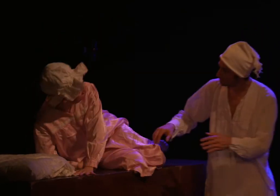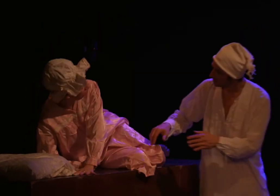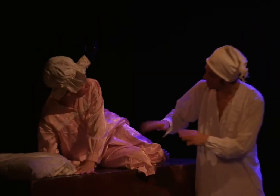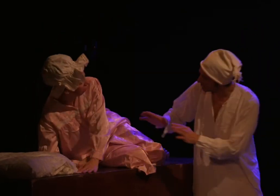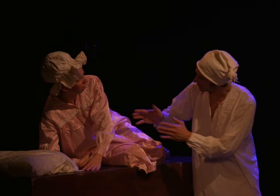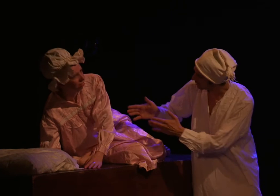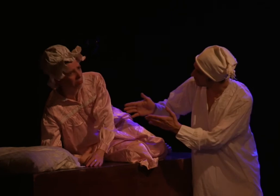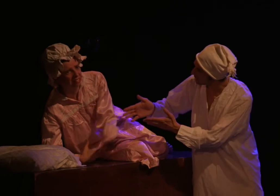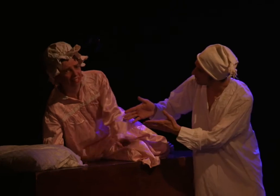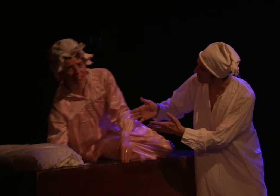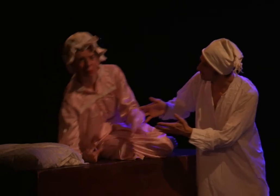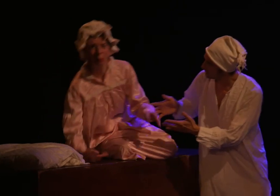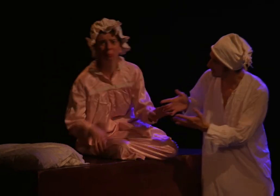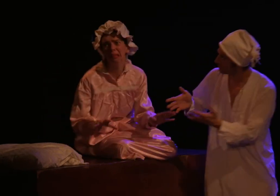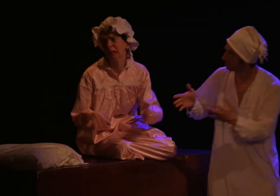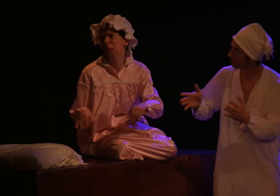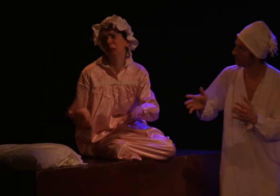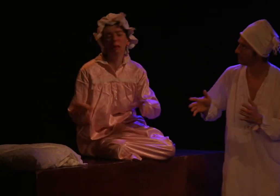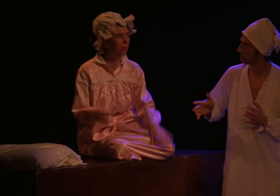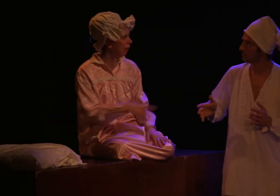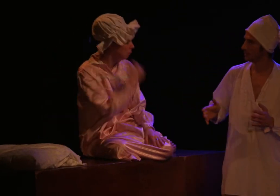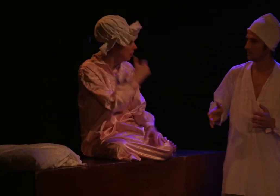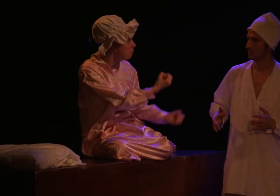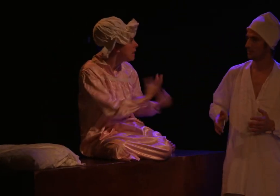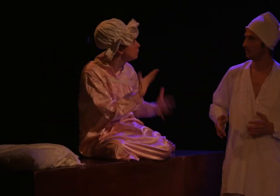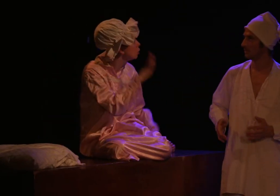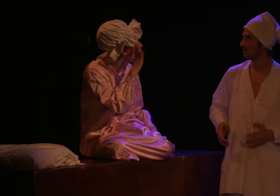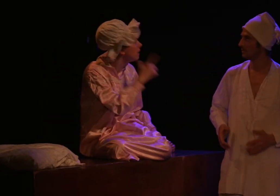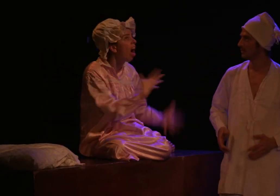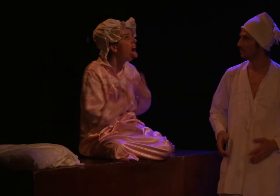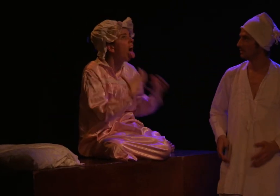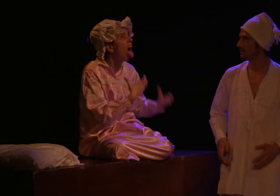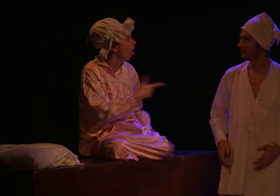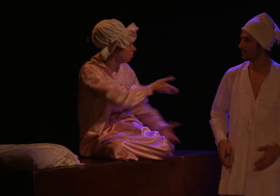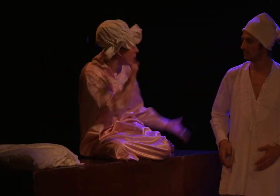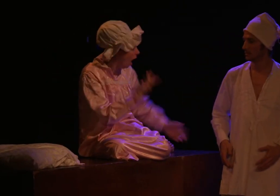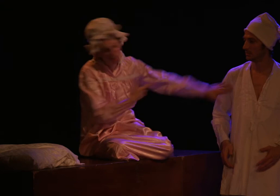pas de nez ! Assez, n'est-ce pas ? Fiche-moi la paix maintenant, laisse-moi dormir, ne m'embête pas davantage !